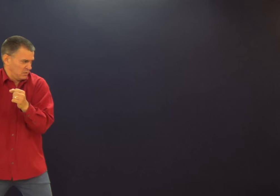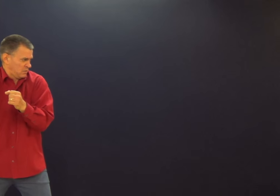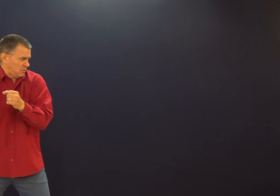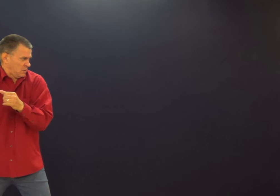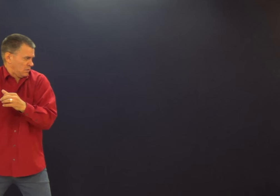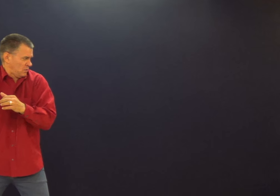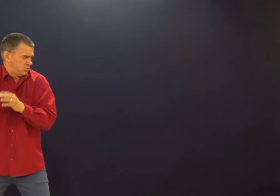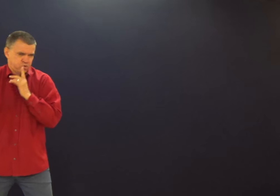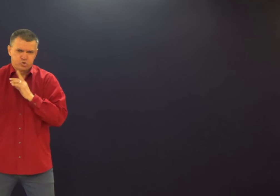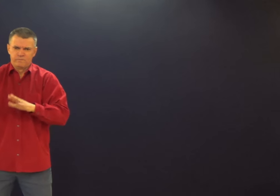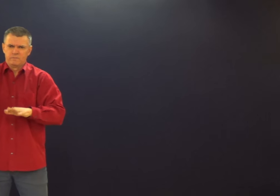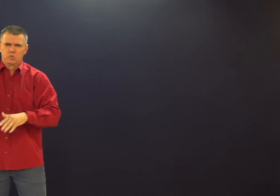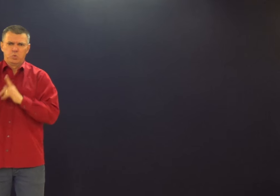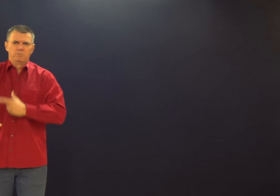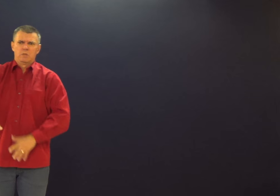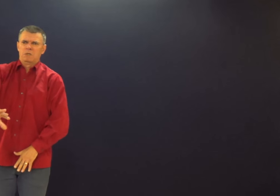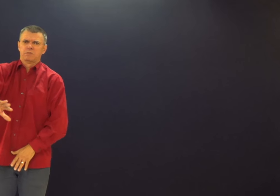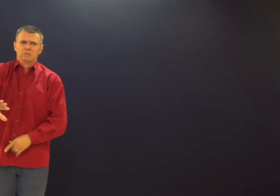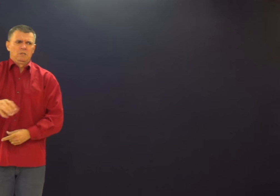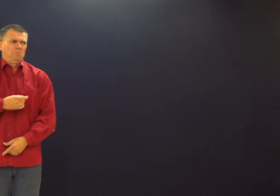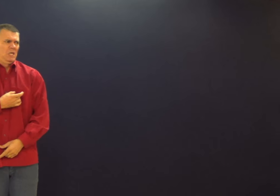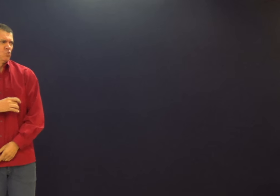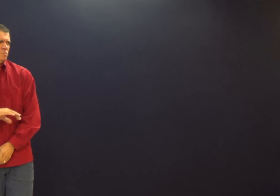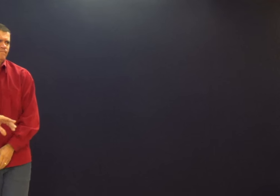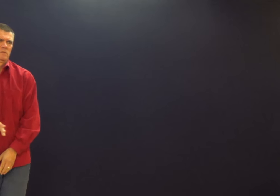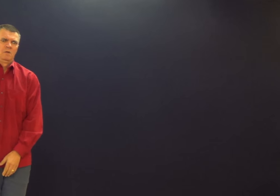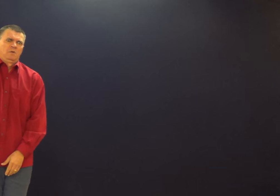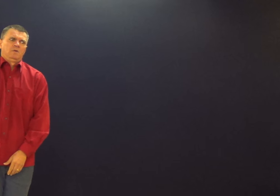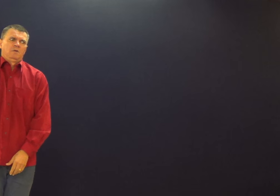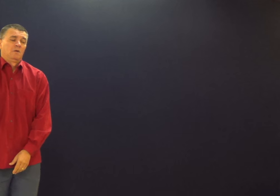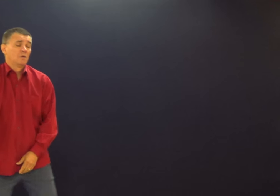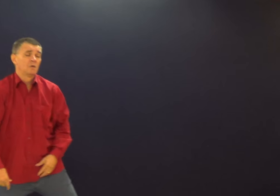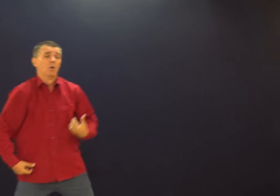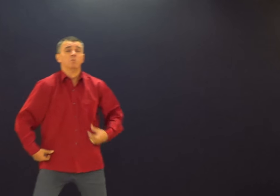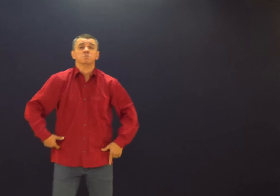gritaria, vai começar a diminuir, começa a querer estressar. Não, não, xiii, xiii.